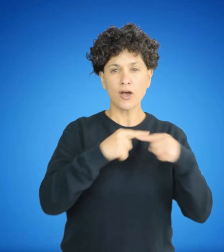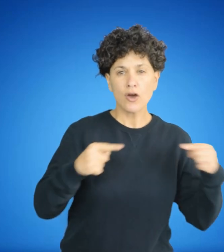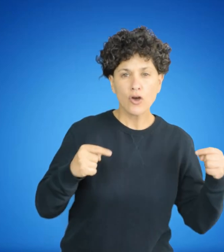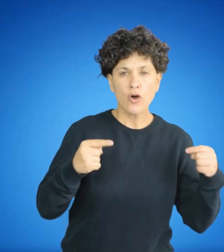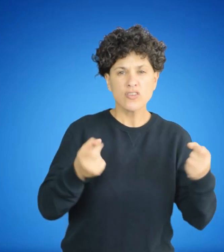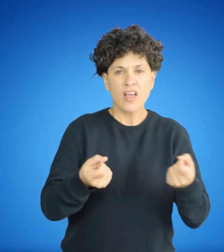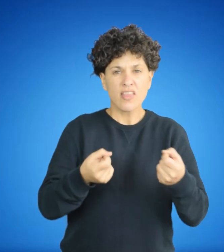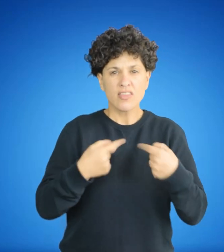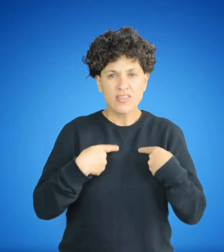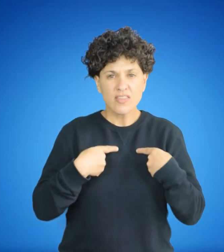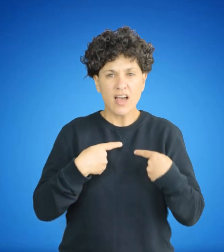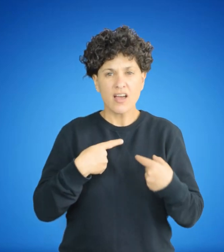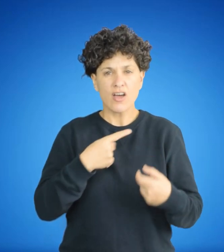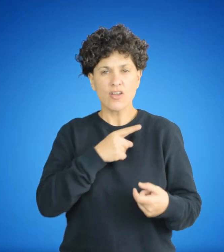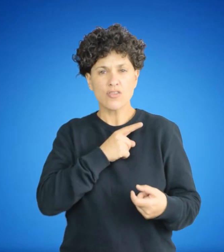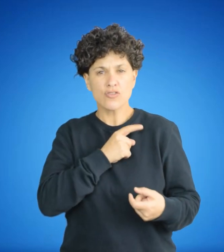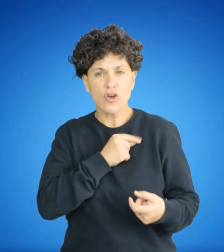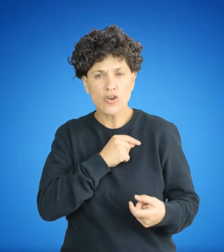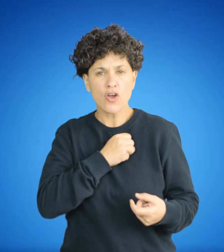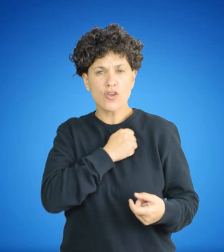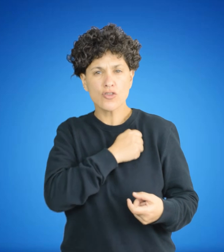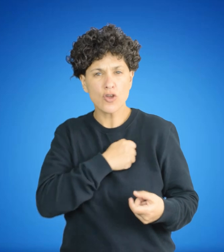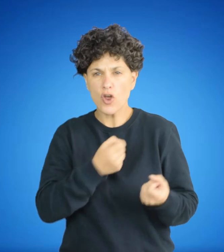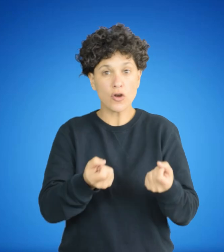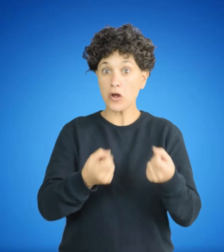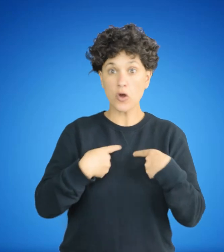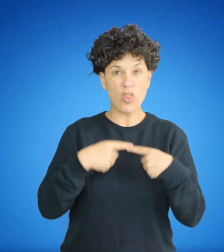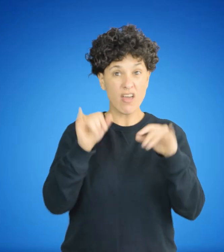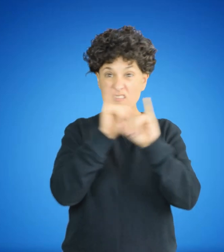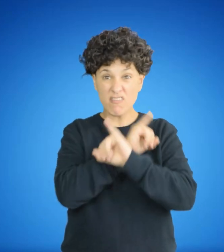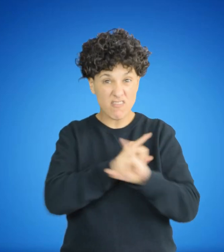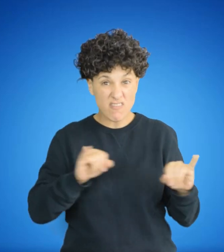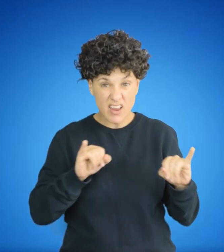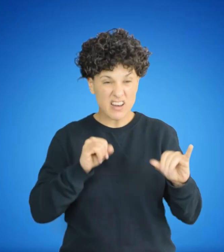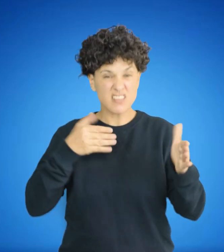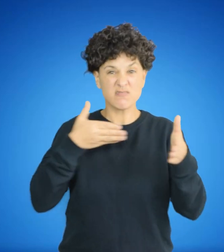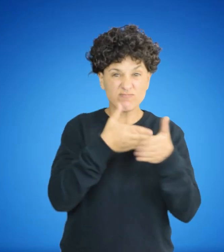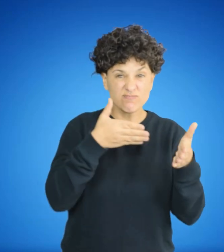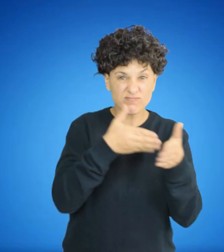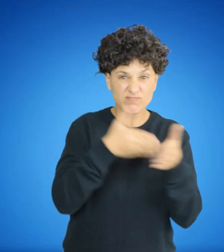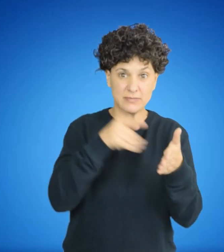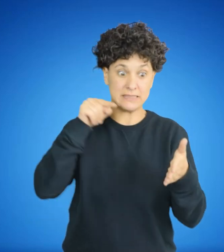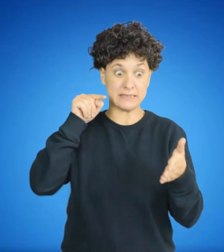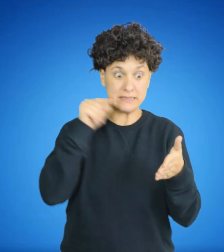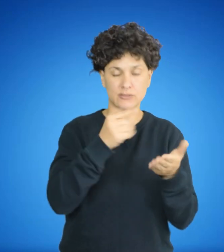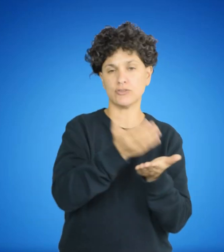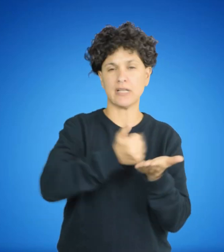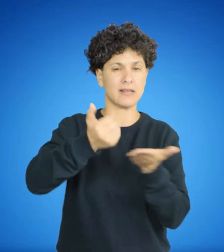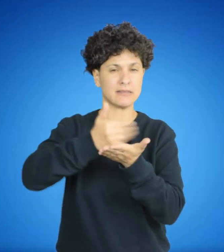Eliminación de los obstáculos que se oponen a la felicidad, los temores y las preocupaciones, las penas y los dolores.